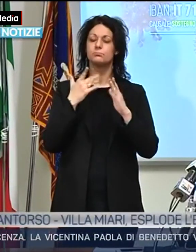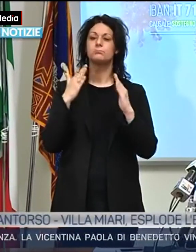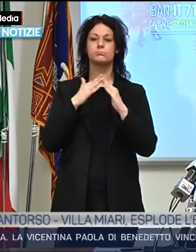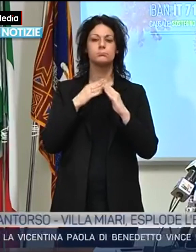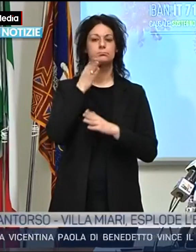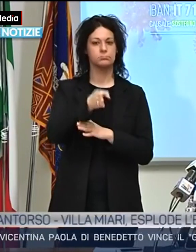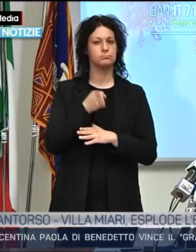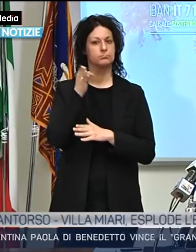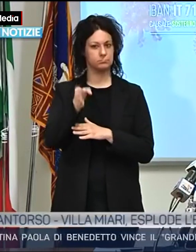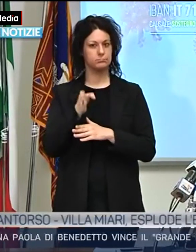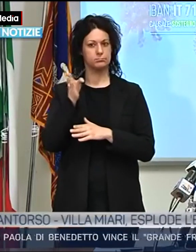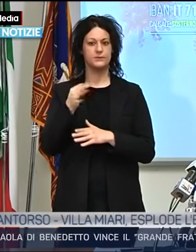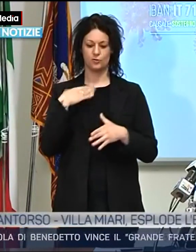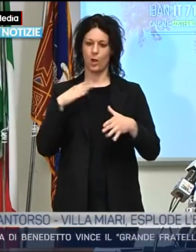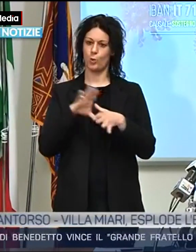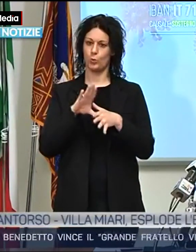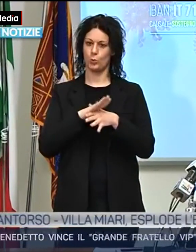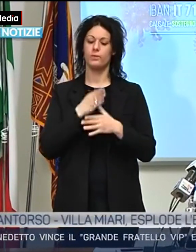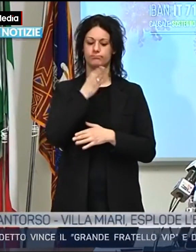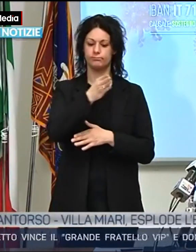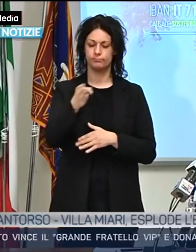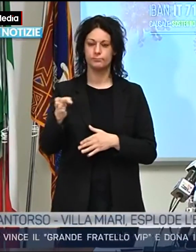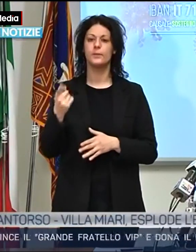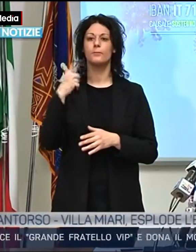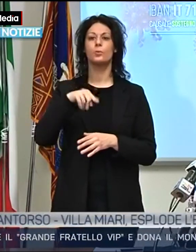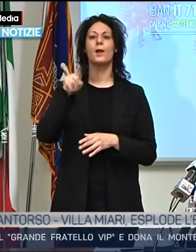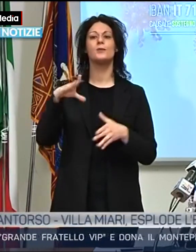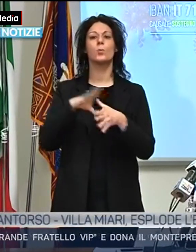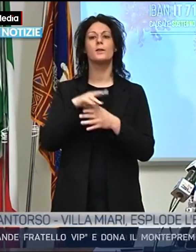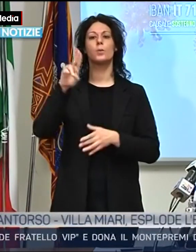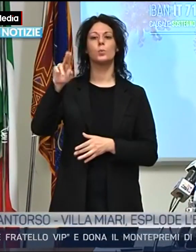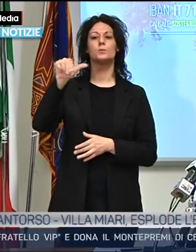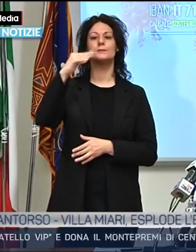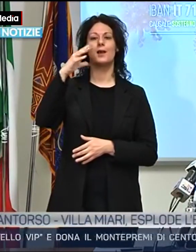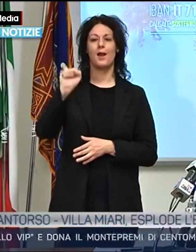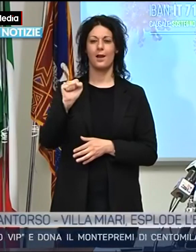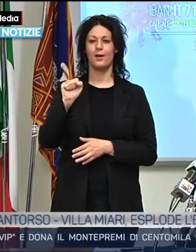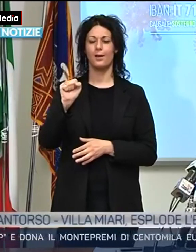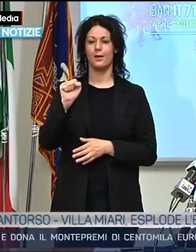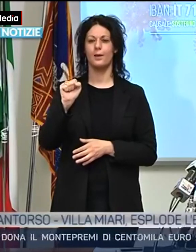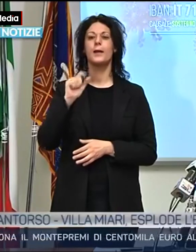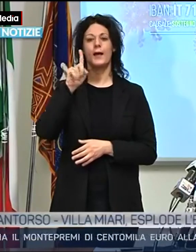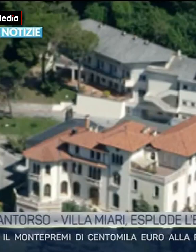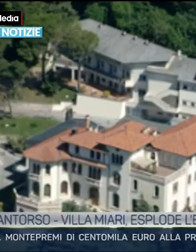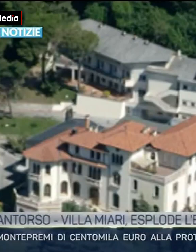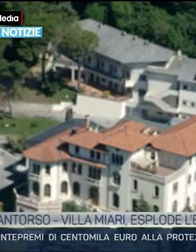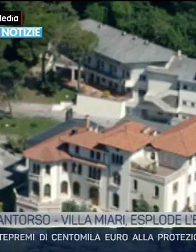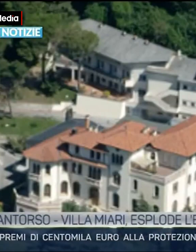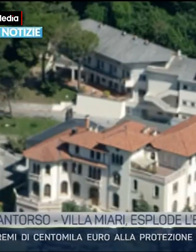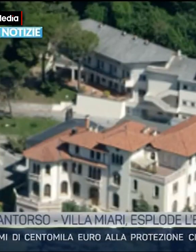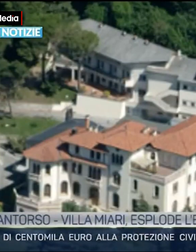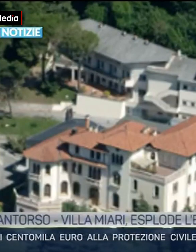da ogni singola azienda, più le USCA che si stanno formando e che sono quelle che vanno anche a domicilio.